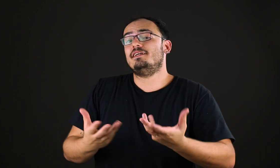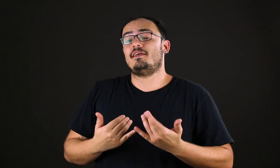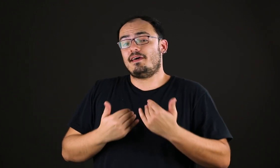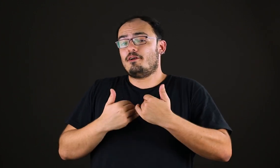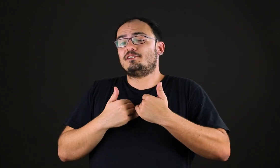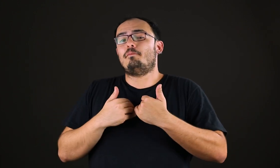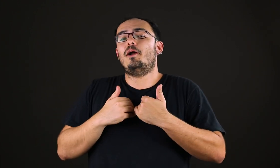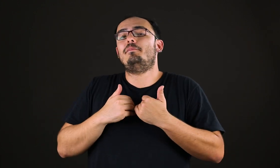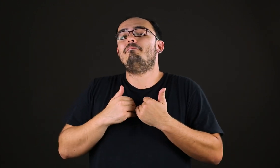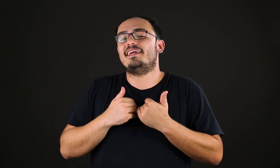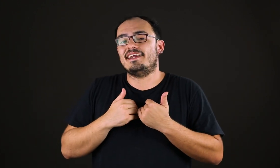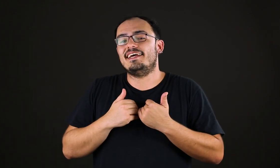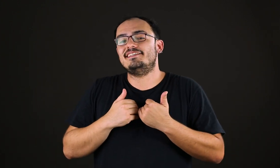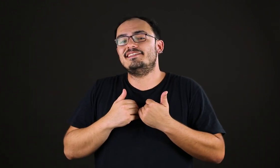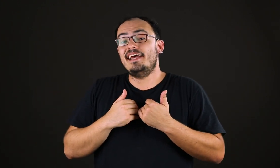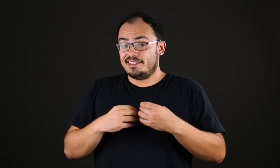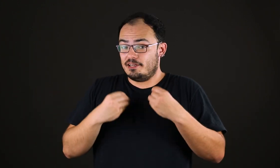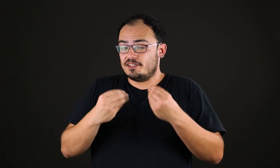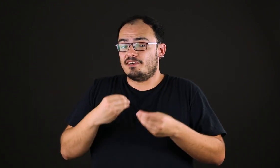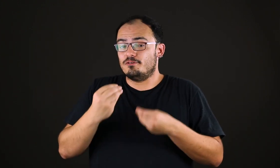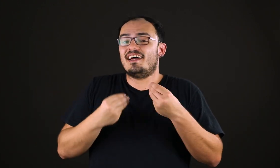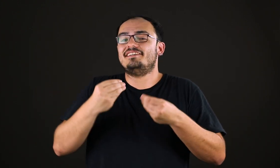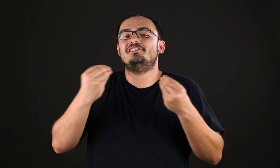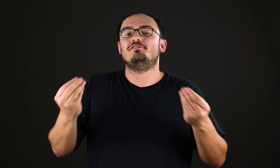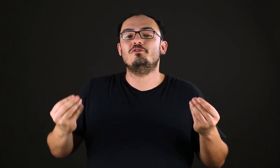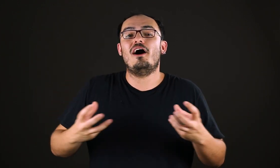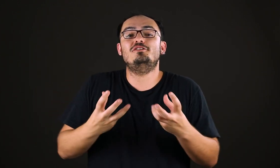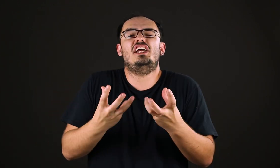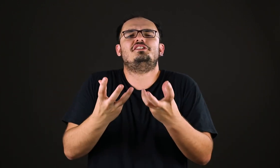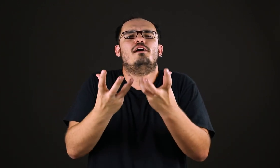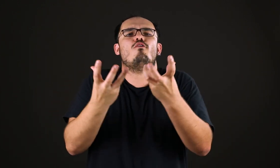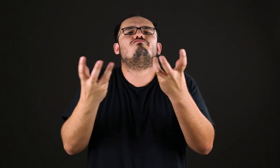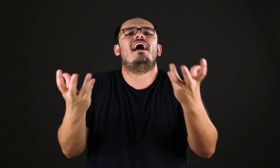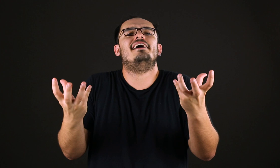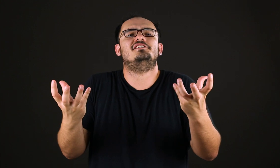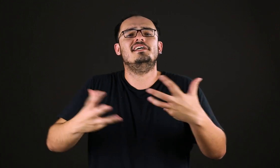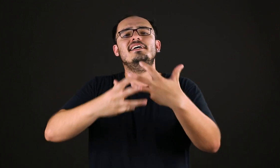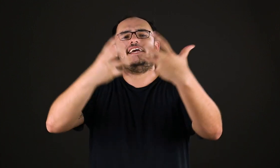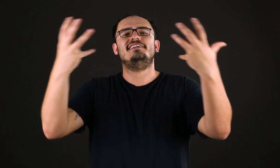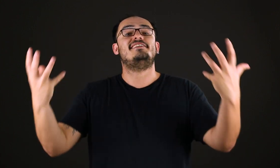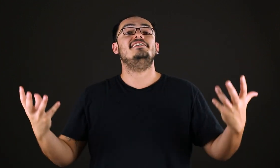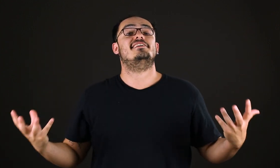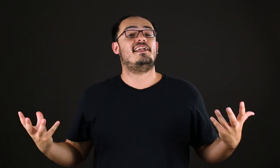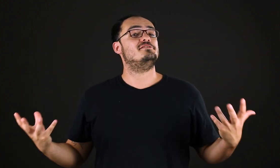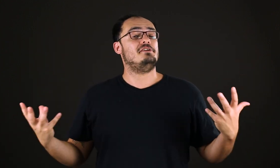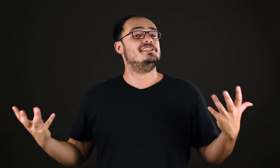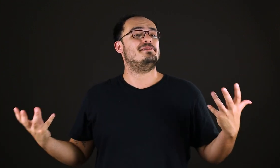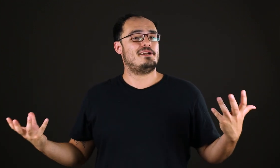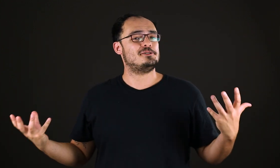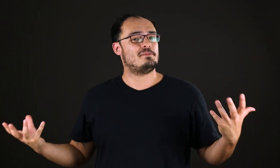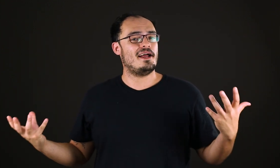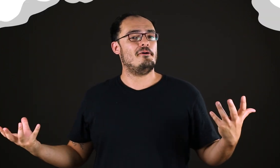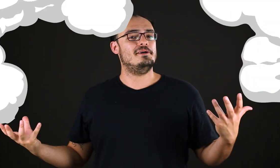perceber a nossa própria pequenez, da nossa vontade individual diante da vontade que é a essência da natureza para Schopenhauer.